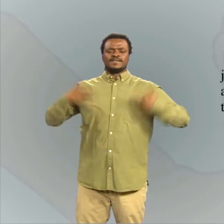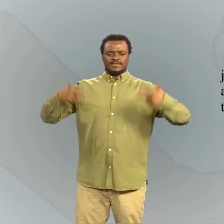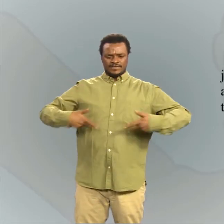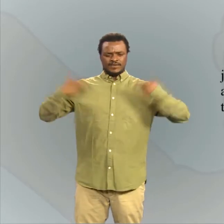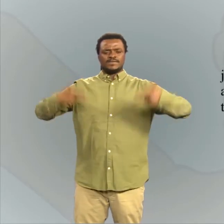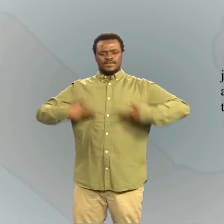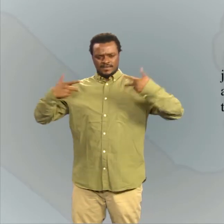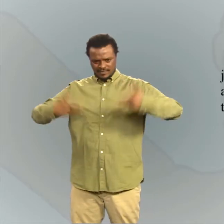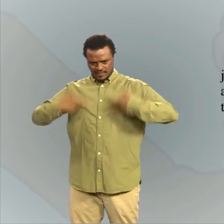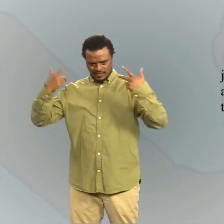avec tous les êtres vivants.